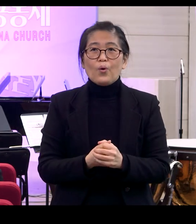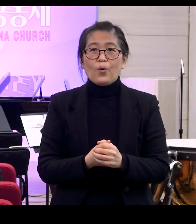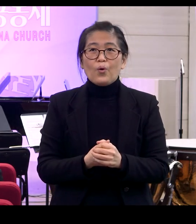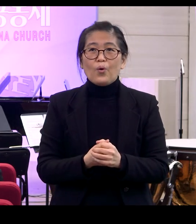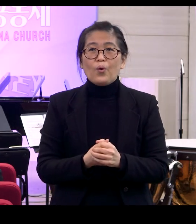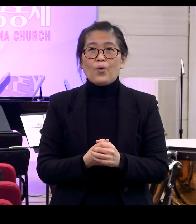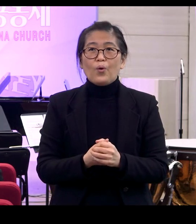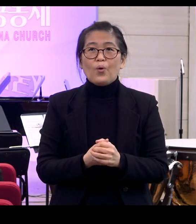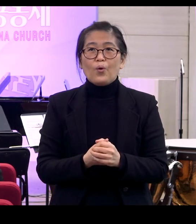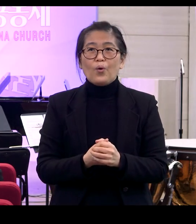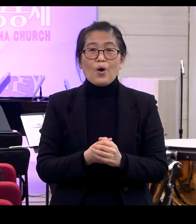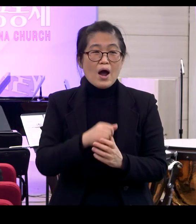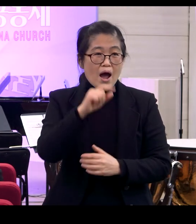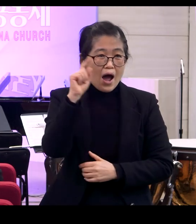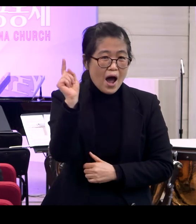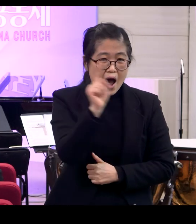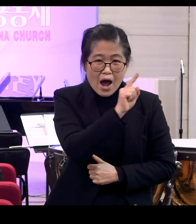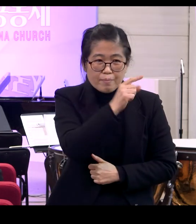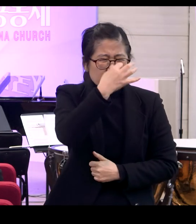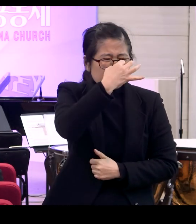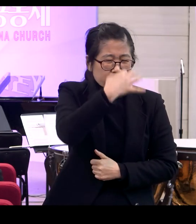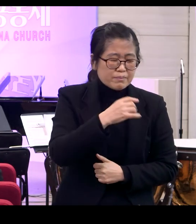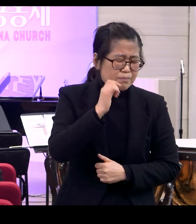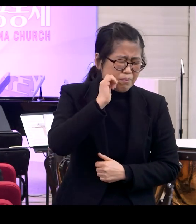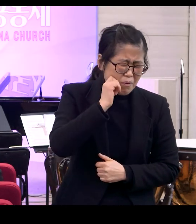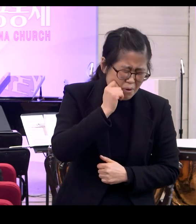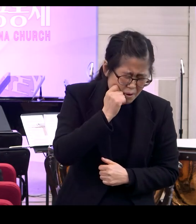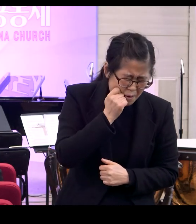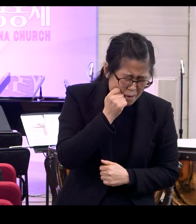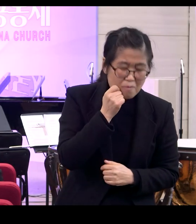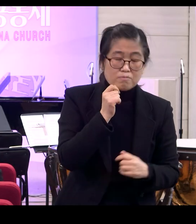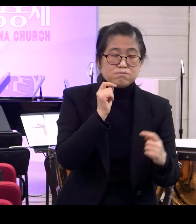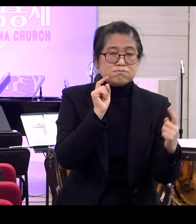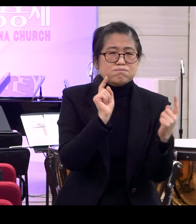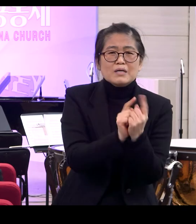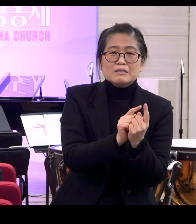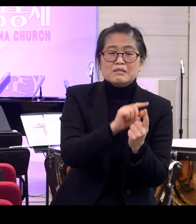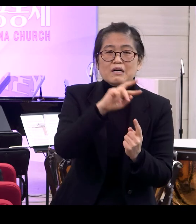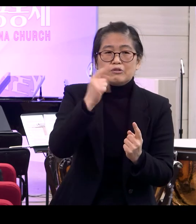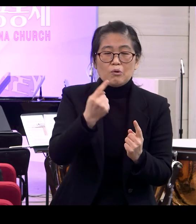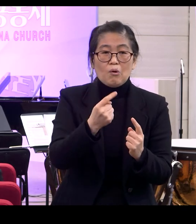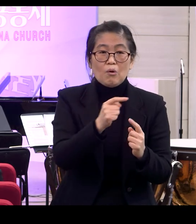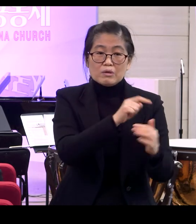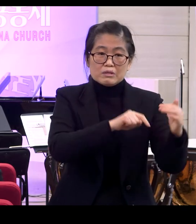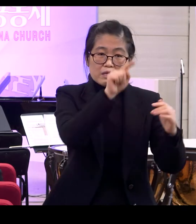상황이 아무리 힘들고 어려워도요 우리 그리스도인들은 그 상황에 매일 수 없어요